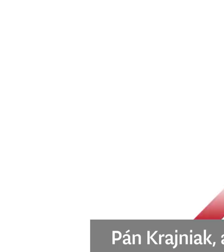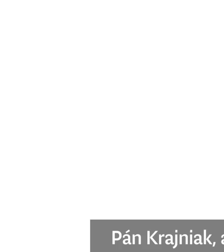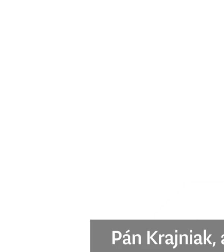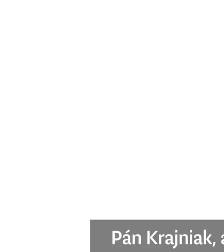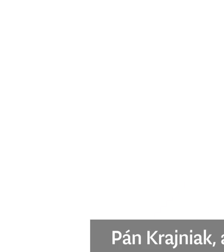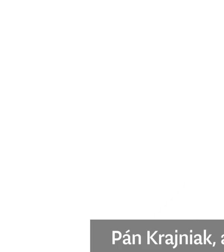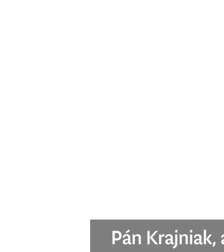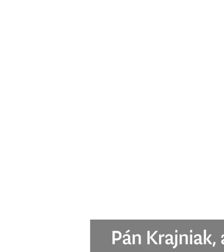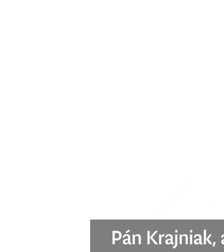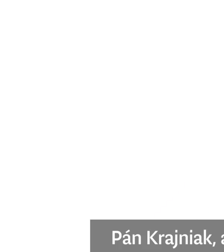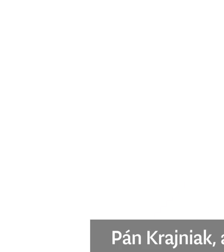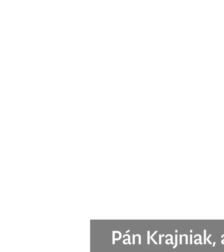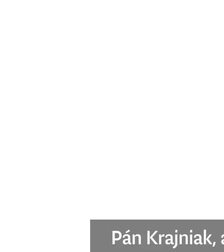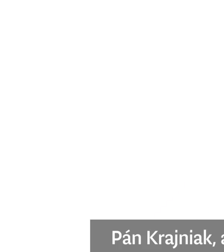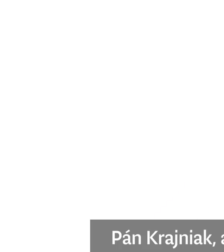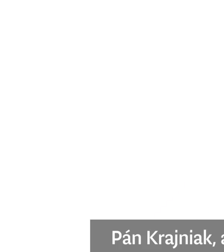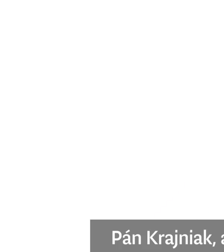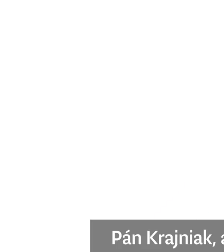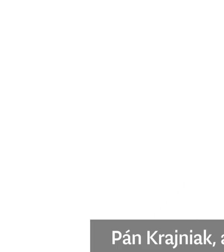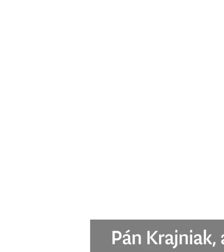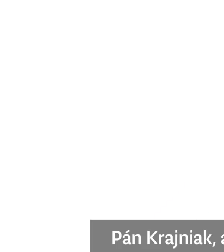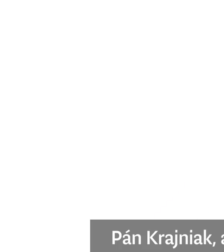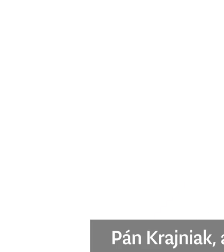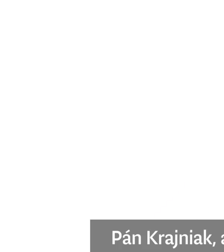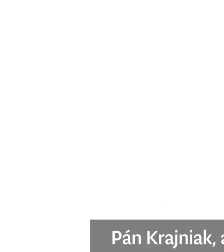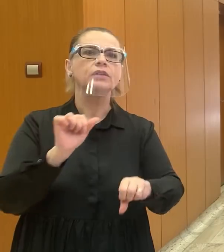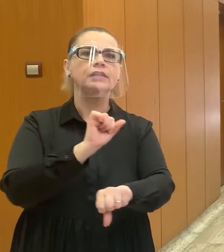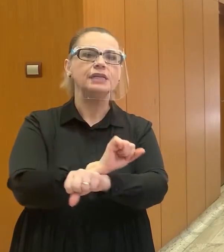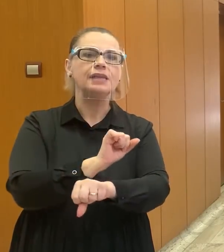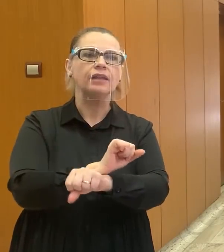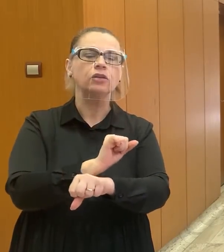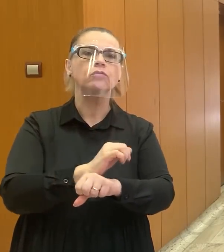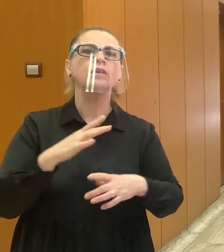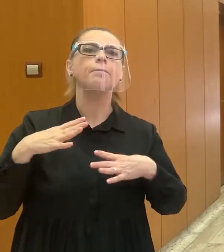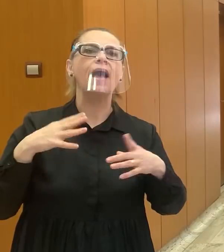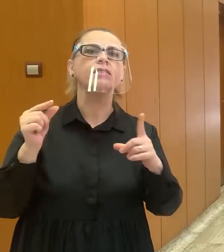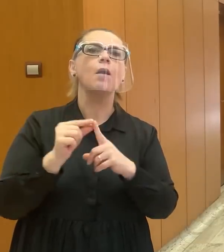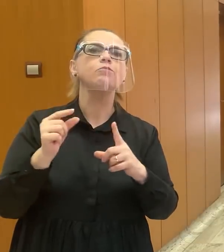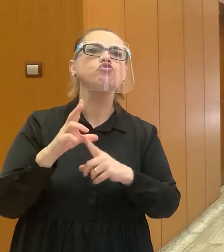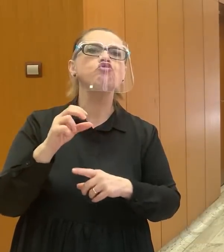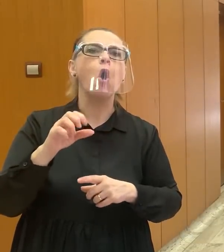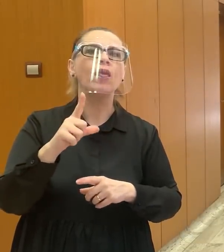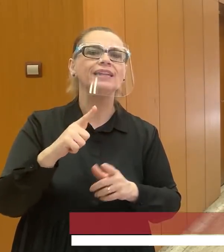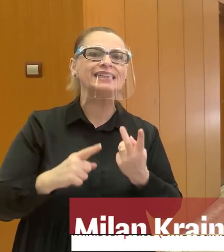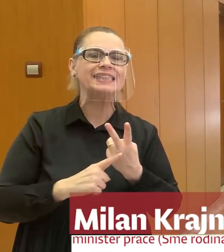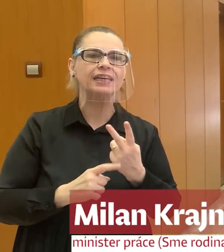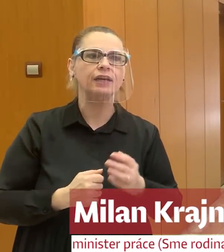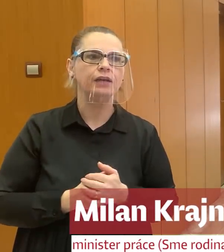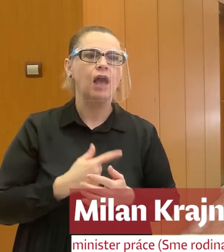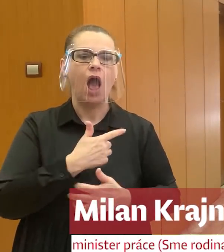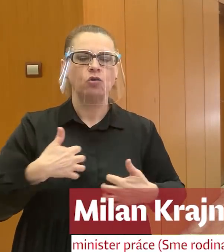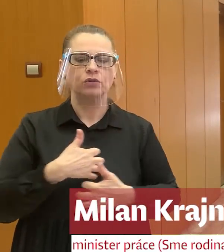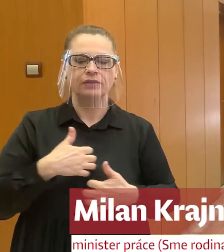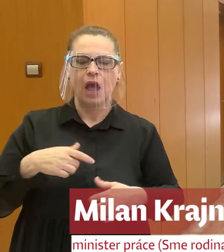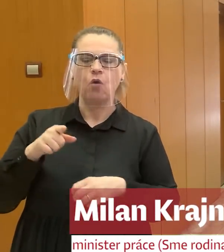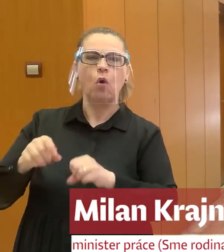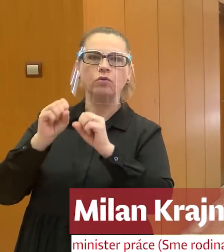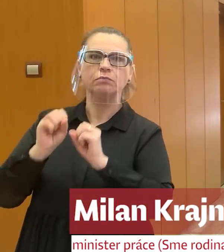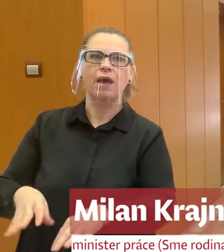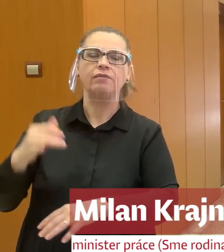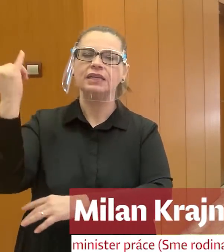Pán krajník, ako sú môžete ľadeného z kladiteľa Pčolinského? Ako o snahu zbaviť o funkcie riaditeľa SIS?